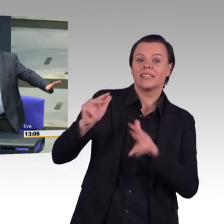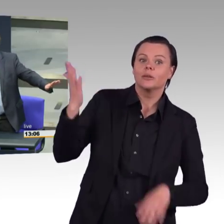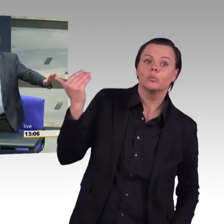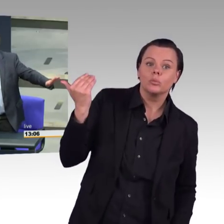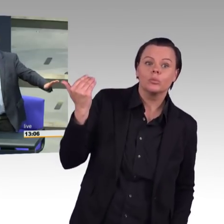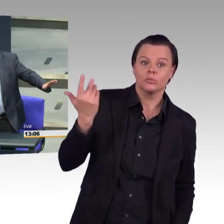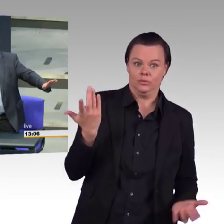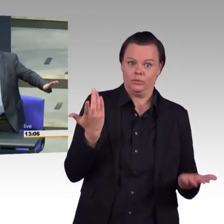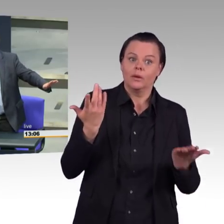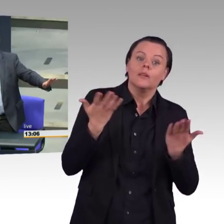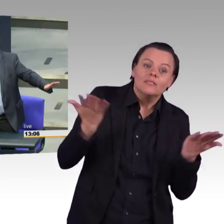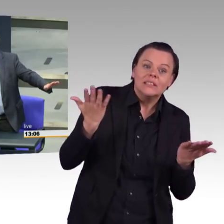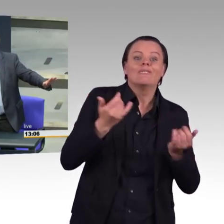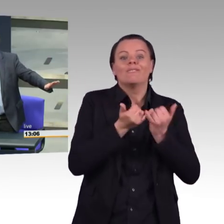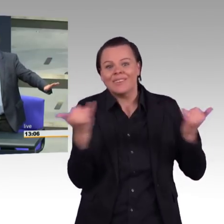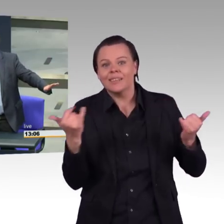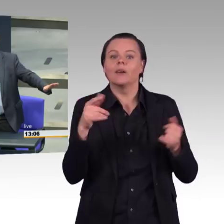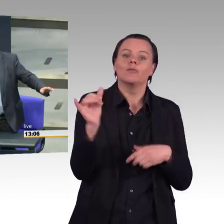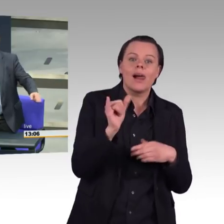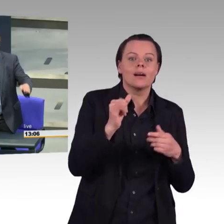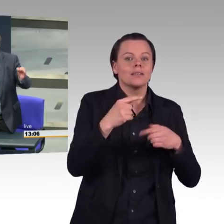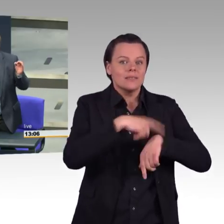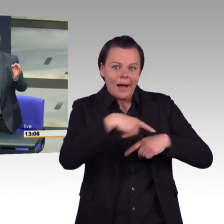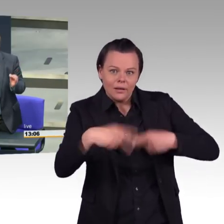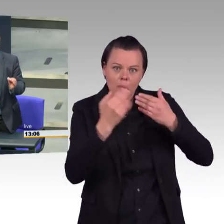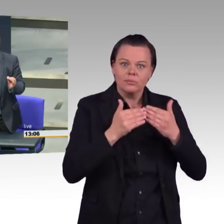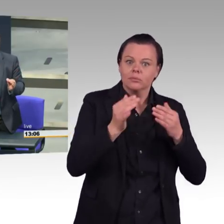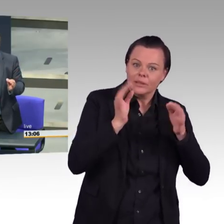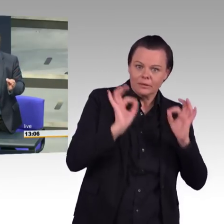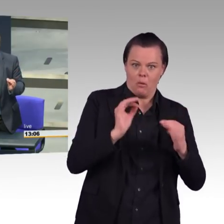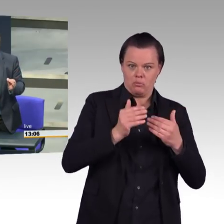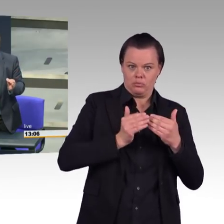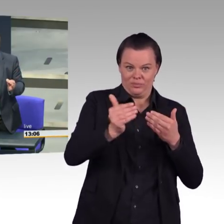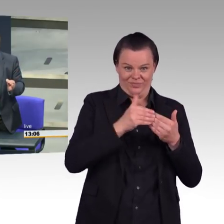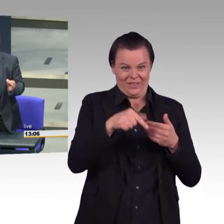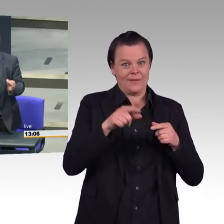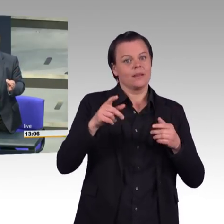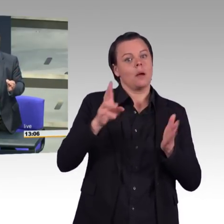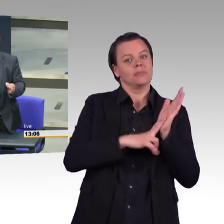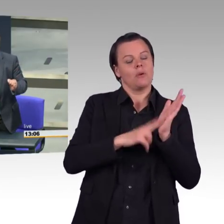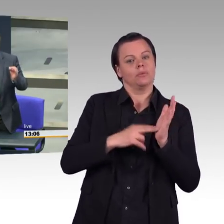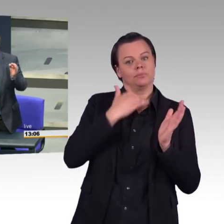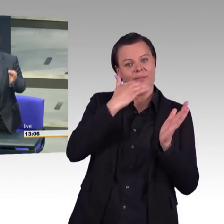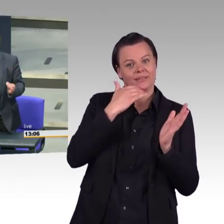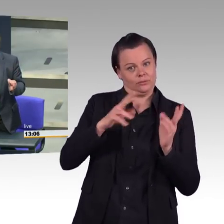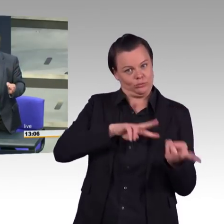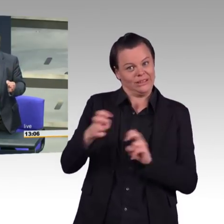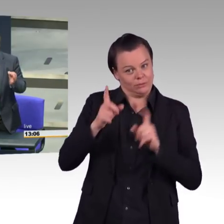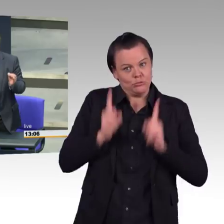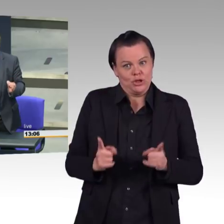vorlegen, dass Sie da ein bisschen langsamer sind als wir, das mag ja sein. Aber wenn Sie schon keinen Gesetzentwurf hier vorlegen, der das umsetzt, dass Sie mindestens hier